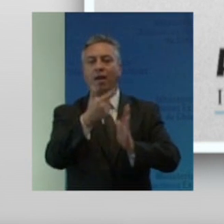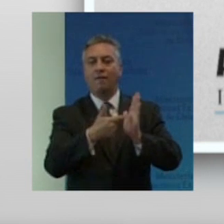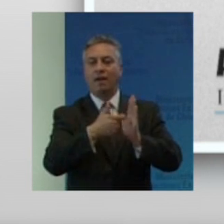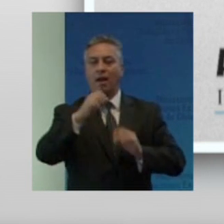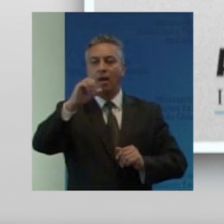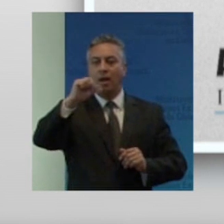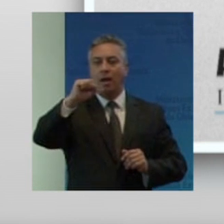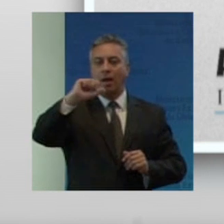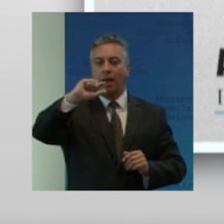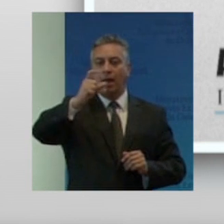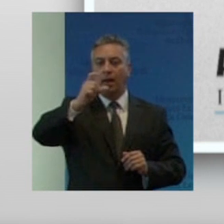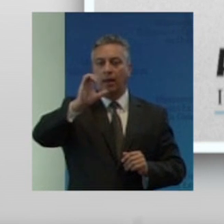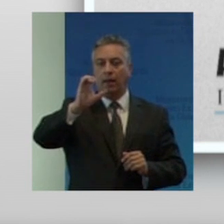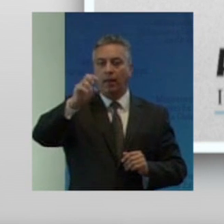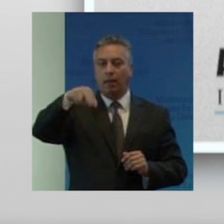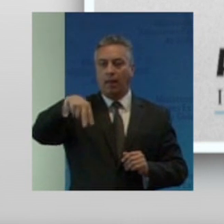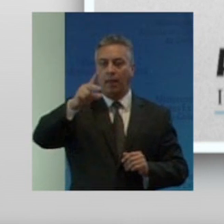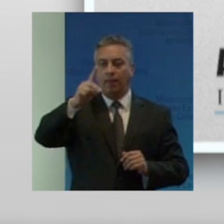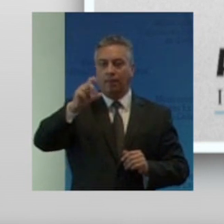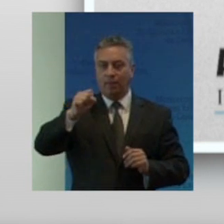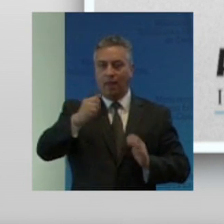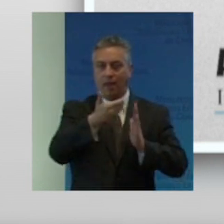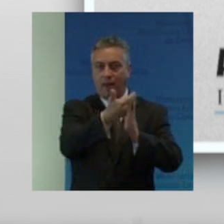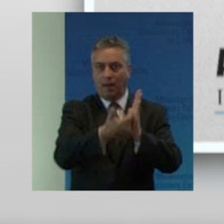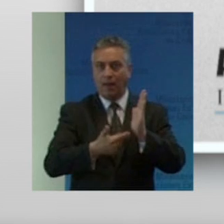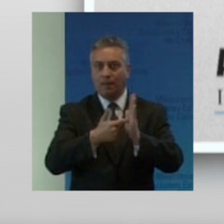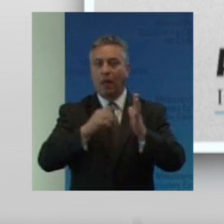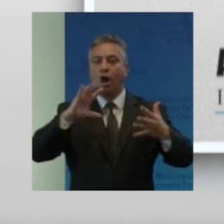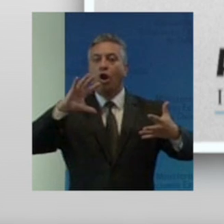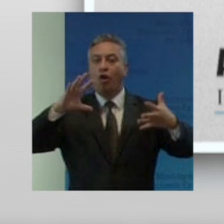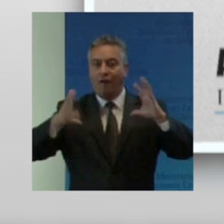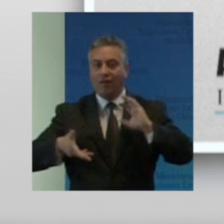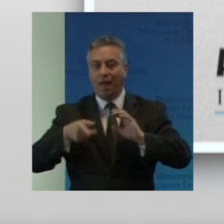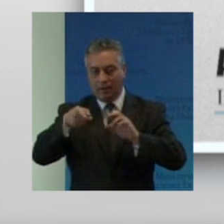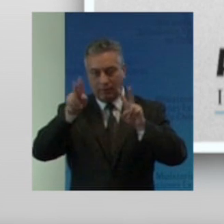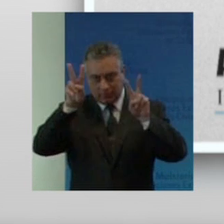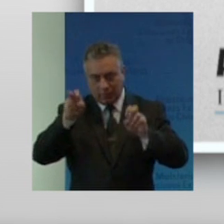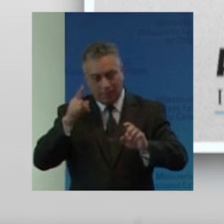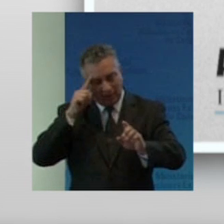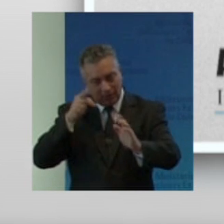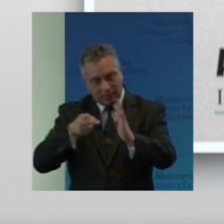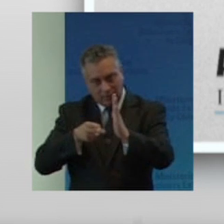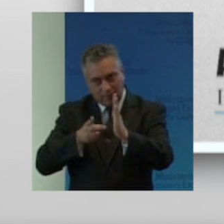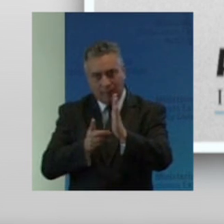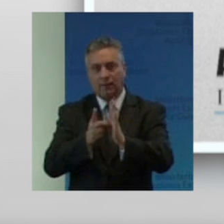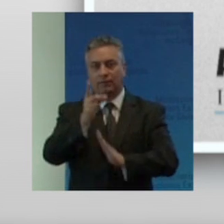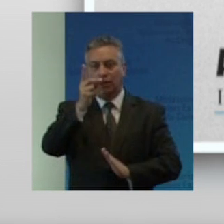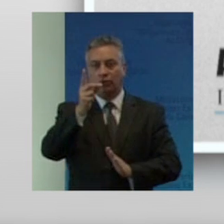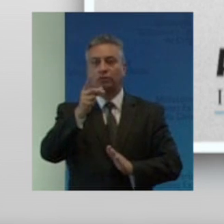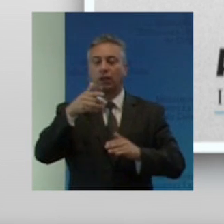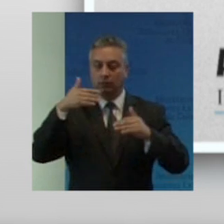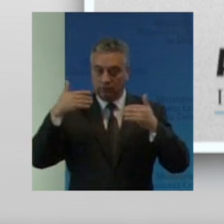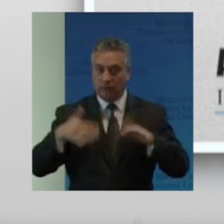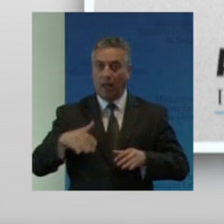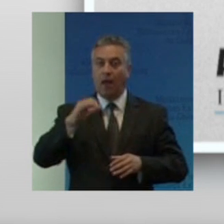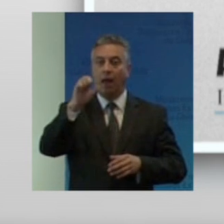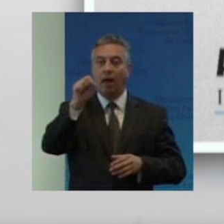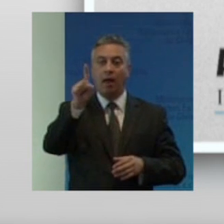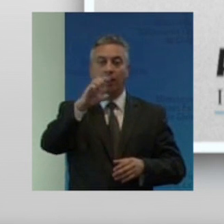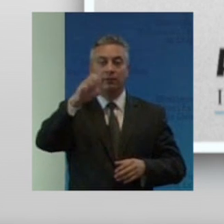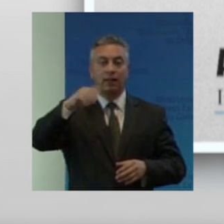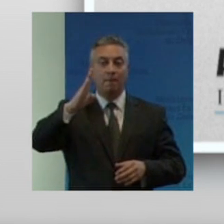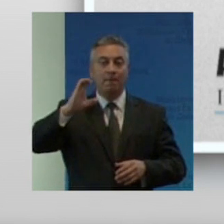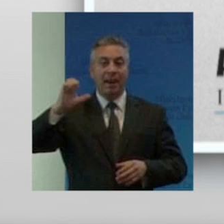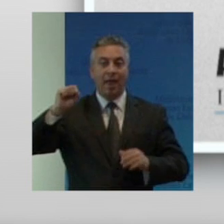global de desarrollo adoptada por la Asamblea General el año pasado